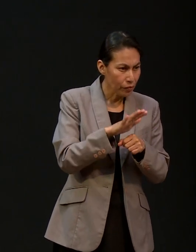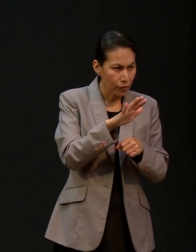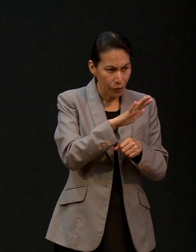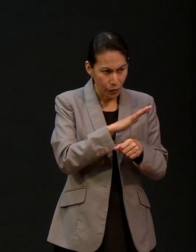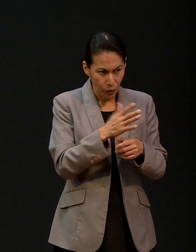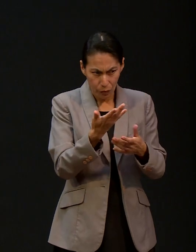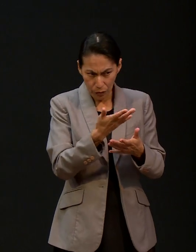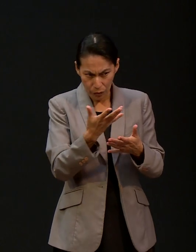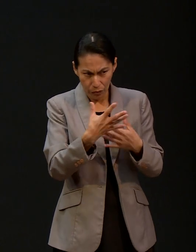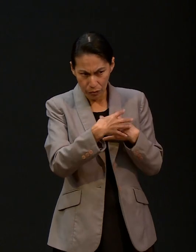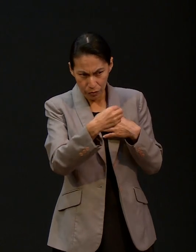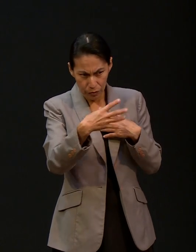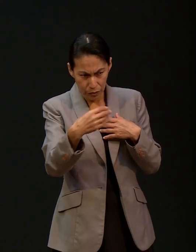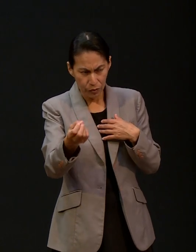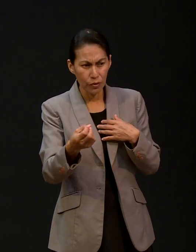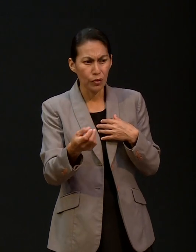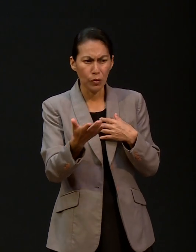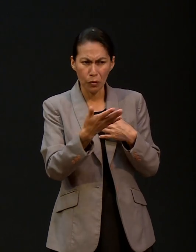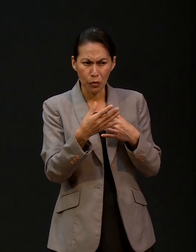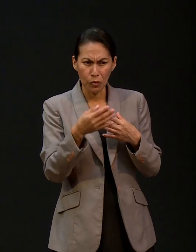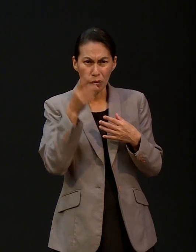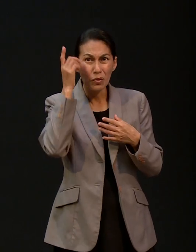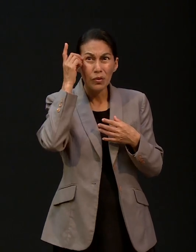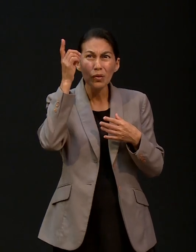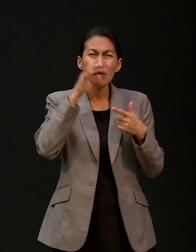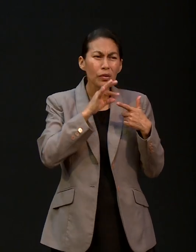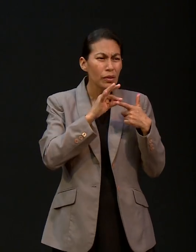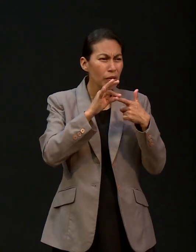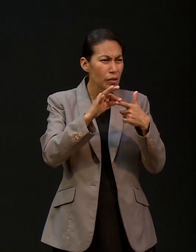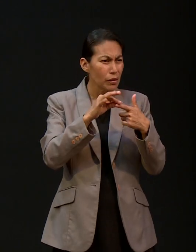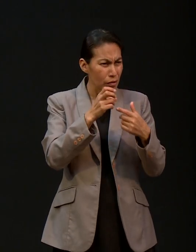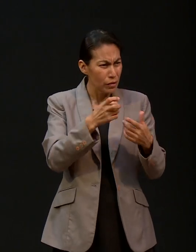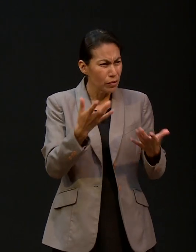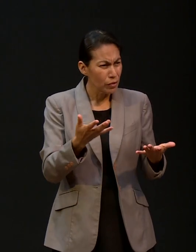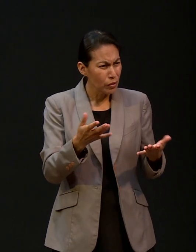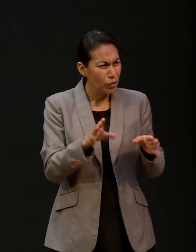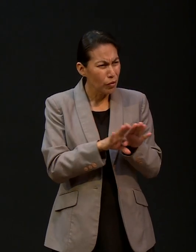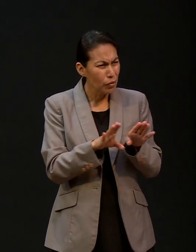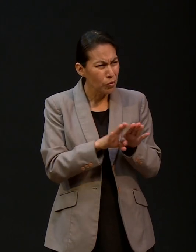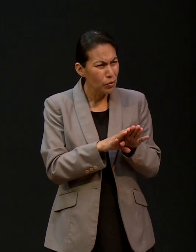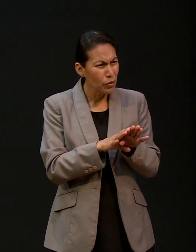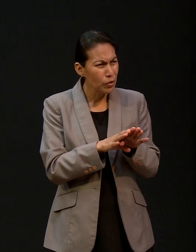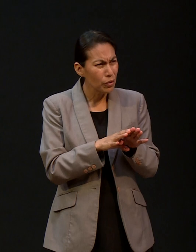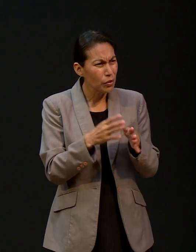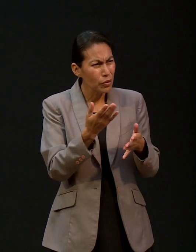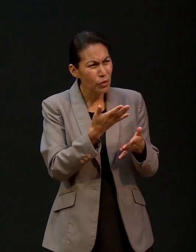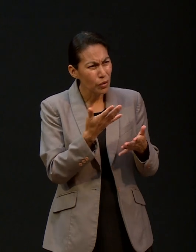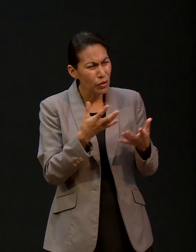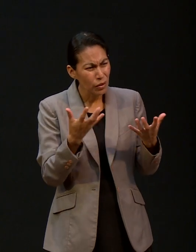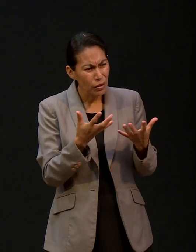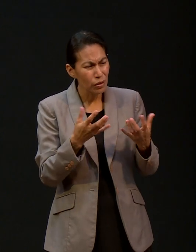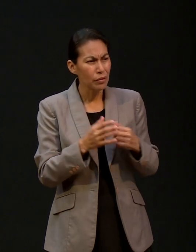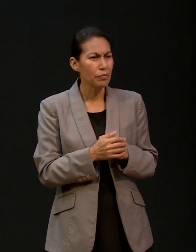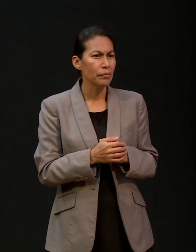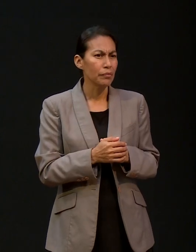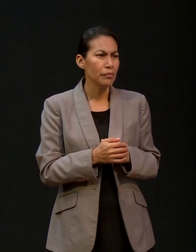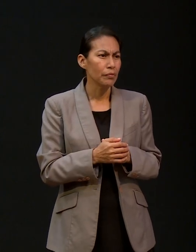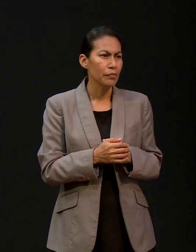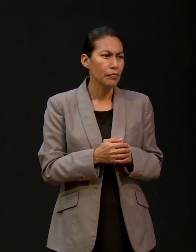que les dio a ustedes, todos. Todos. ¿Cómo resultó todo? ¿Cómo fue que